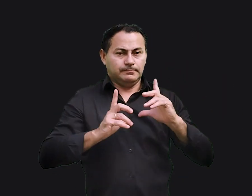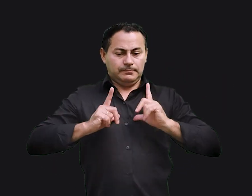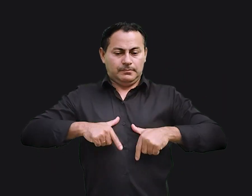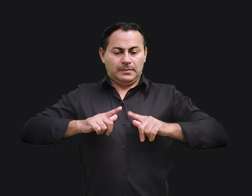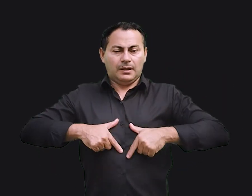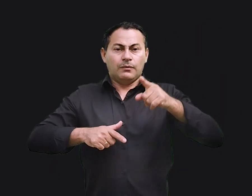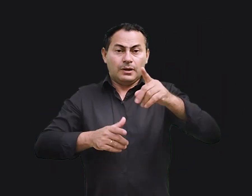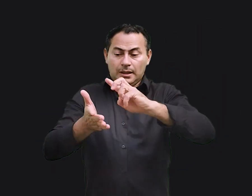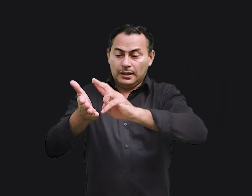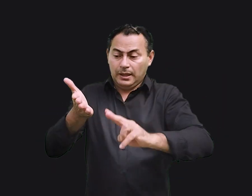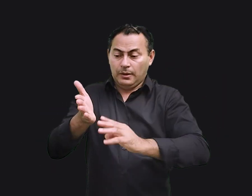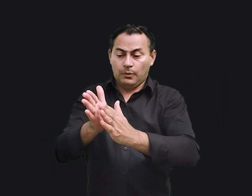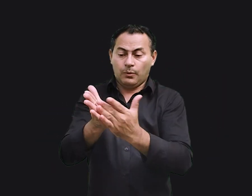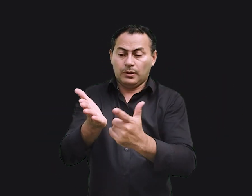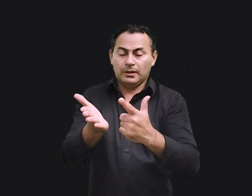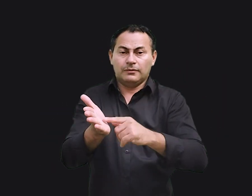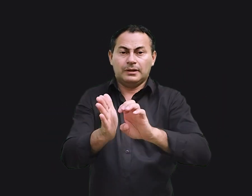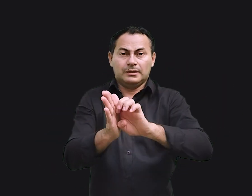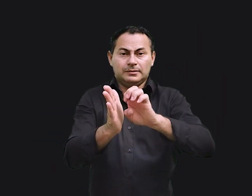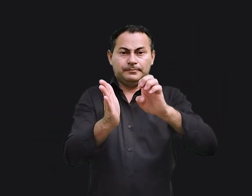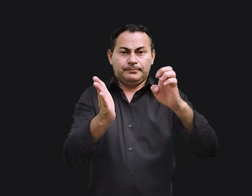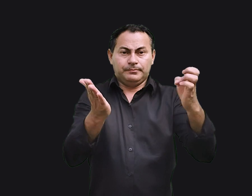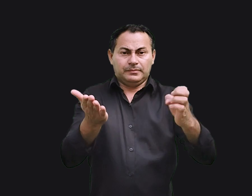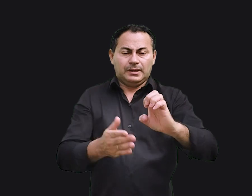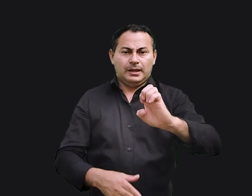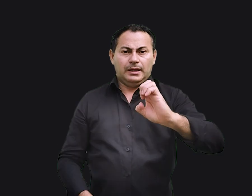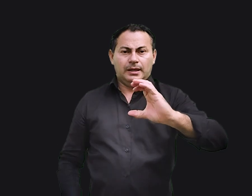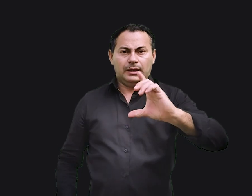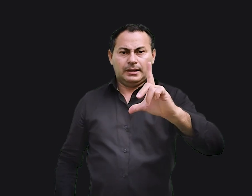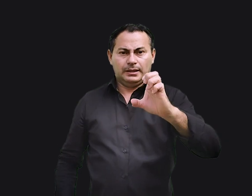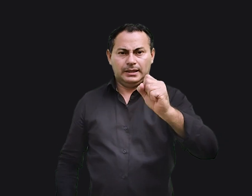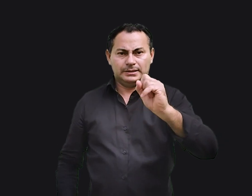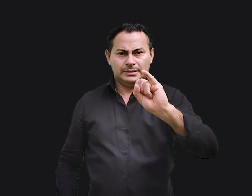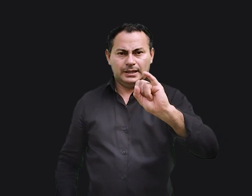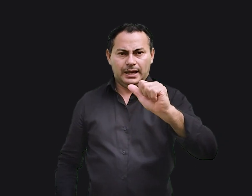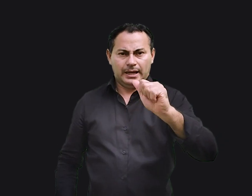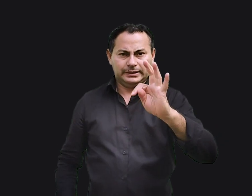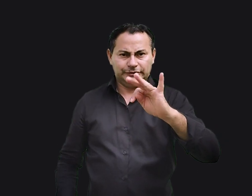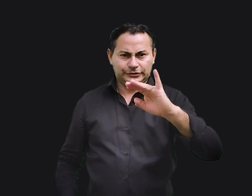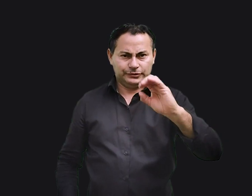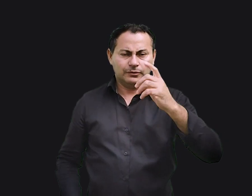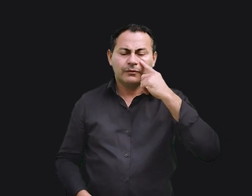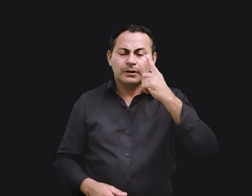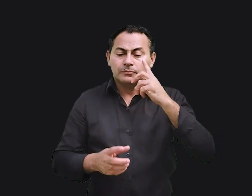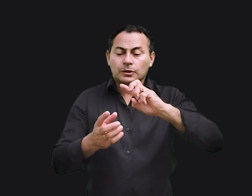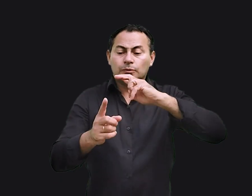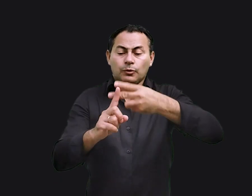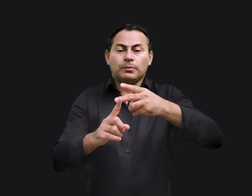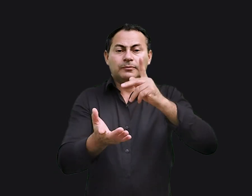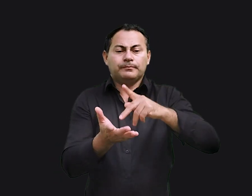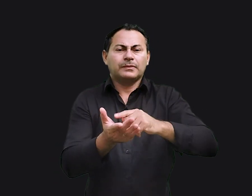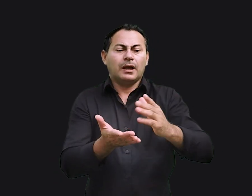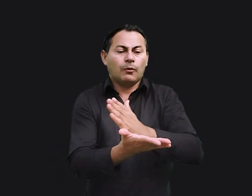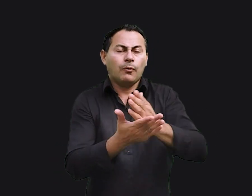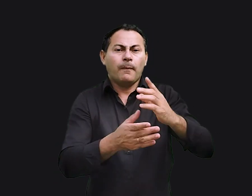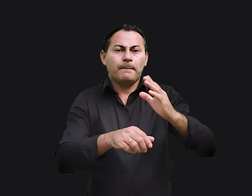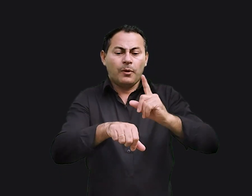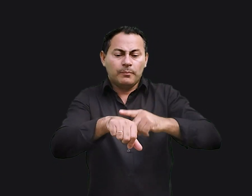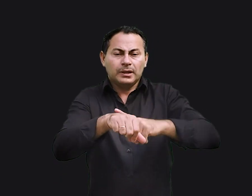Quando você lê o livro de Eclesiastes, você descobre um sistema duplo de verdade. Em certos momentos, Salomão duvida, em outros ele